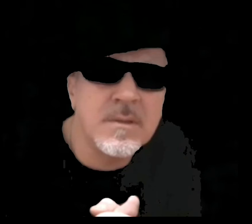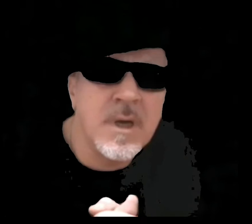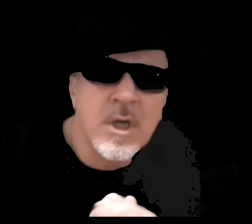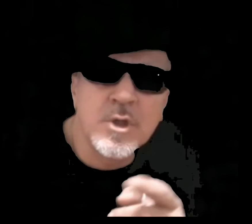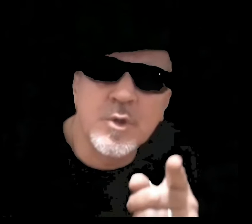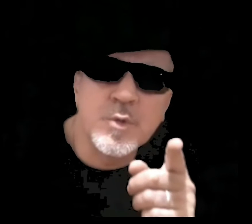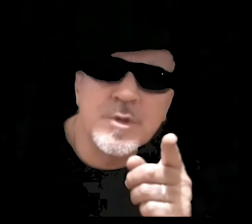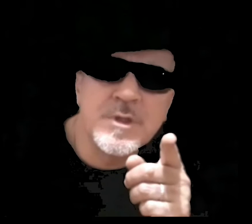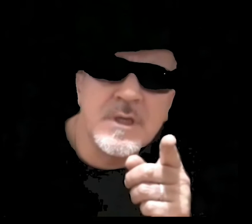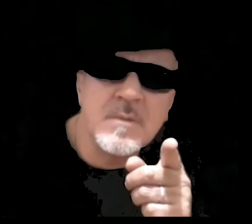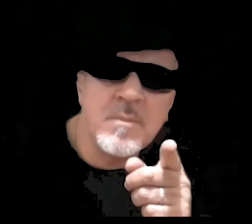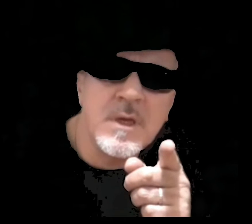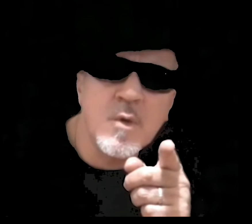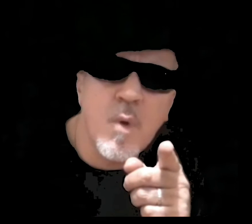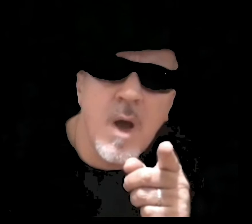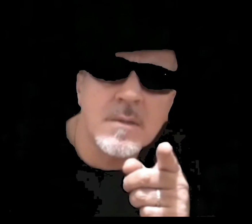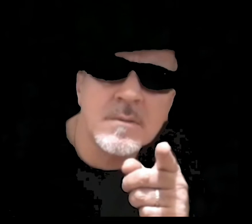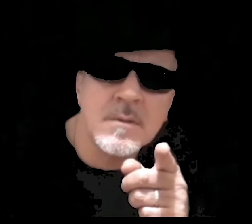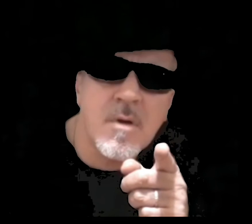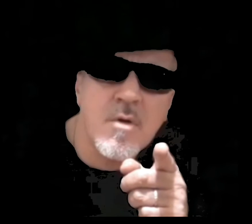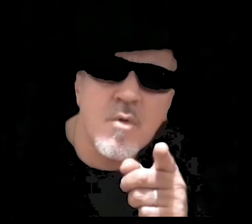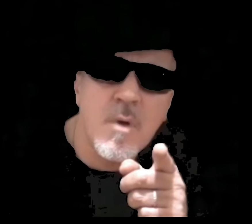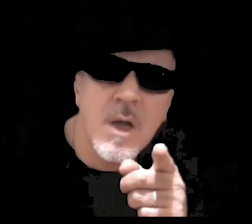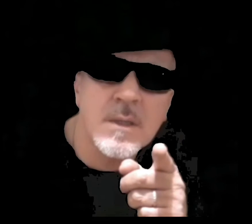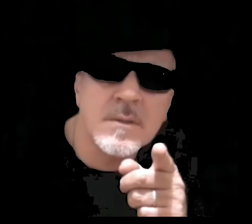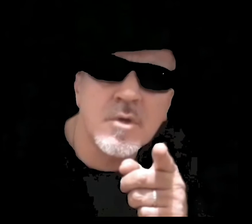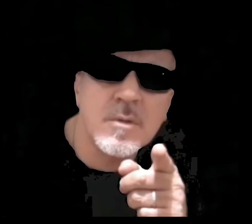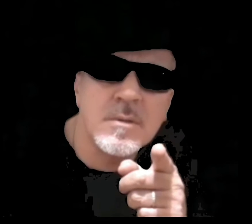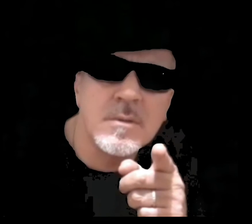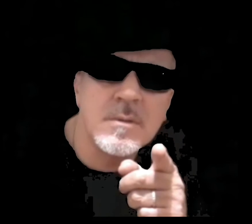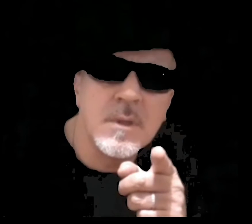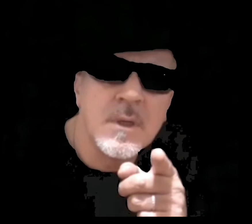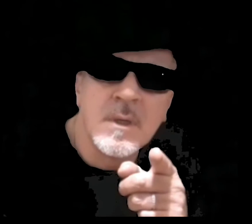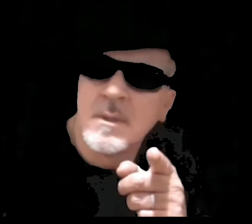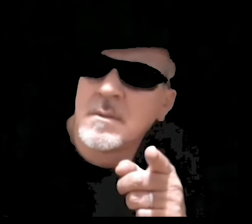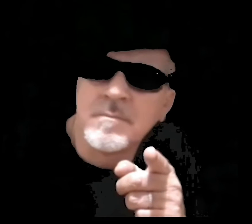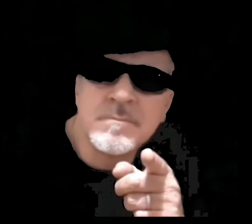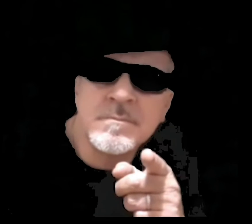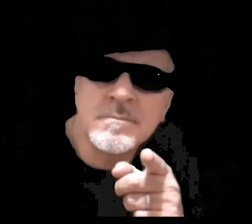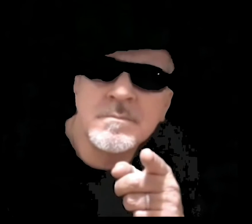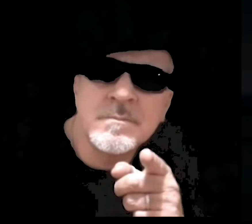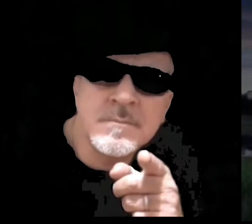Tu dimmi quando, quando, quando.